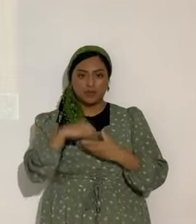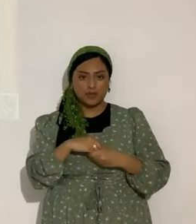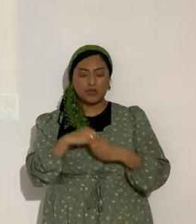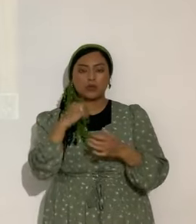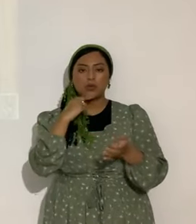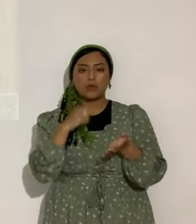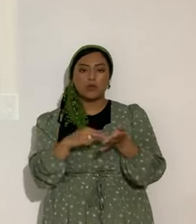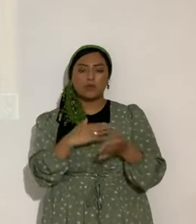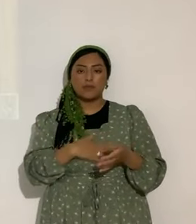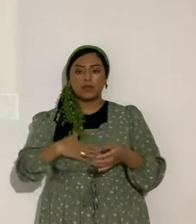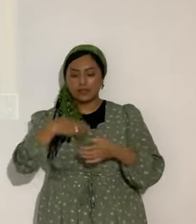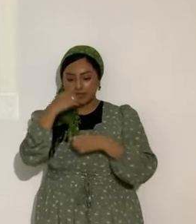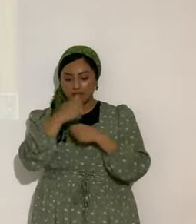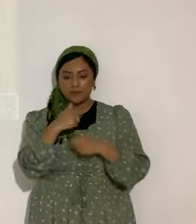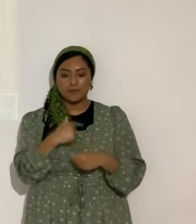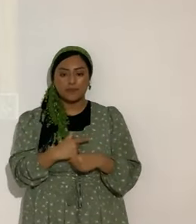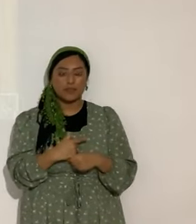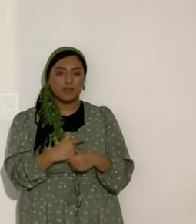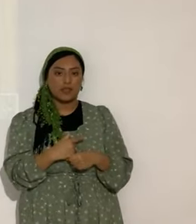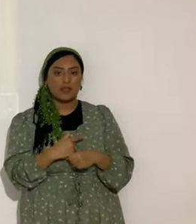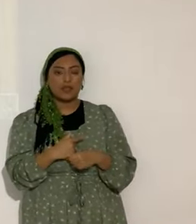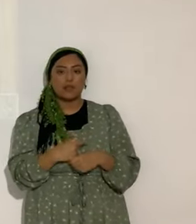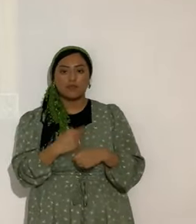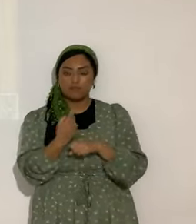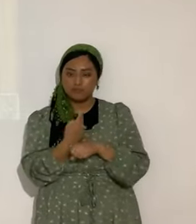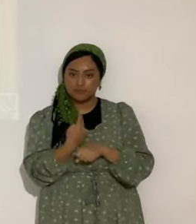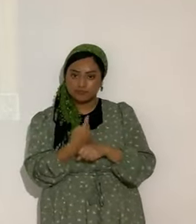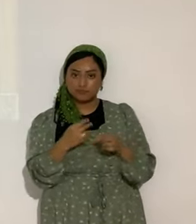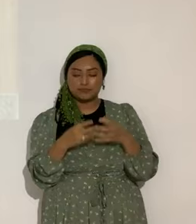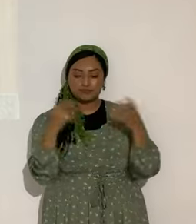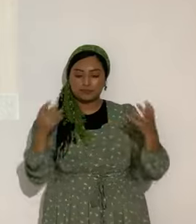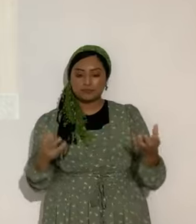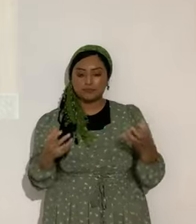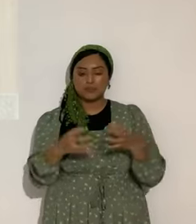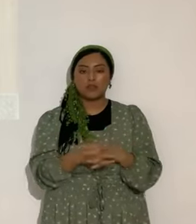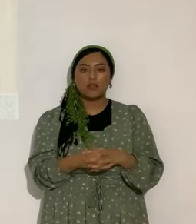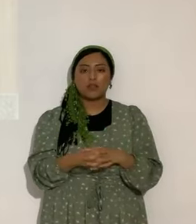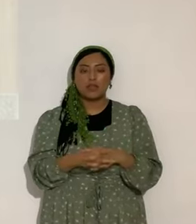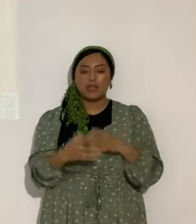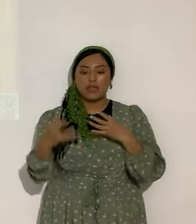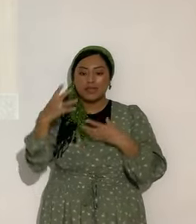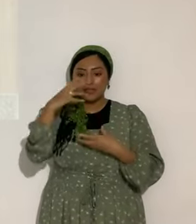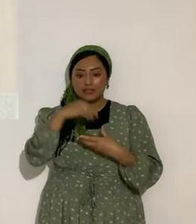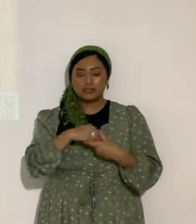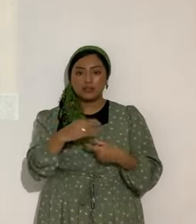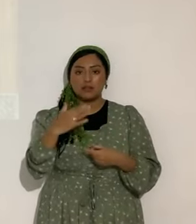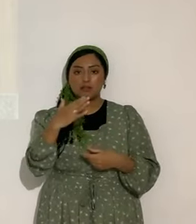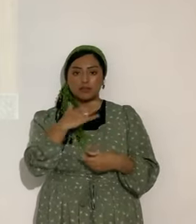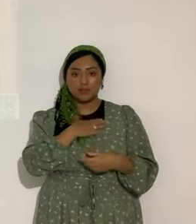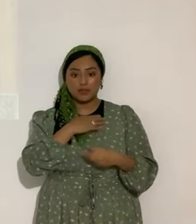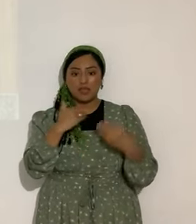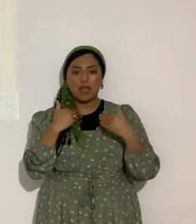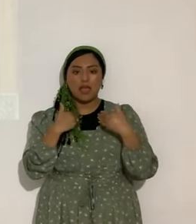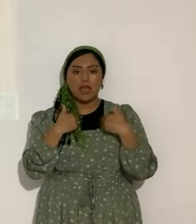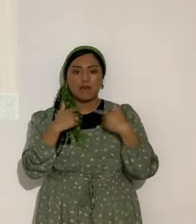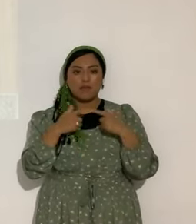Anótalo hermano. Anótalo. Te va a servir. Dentro de mí. Hay un inmenso